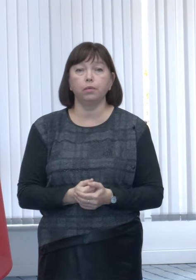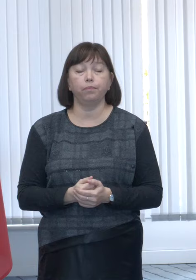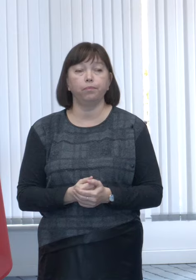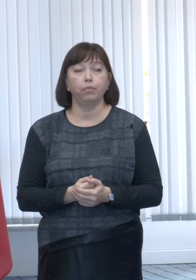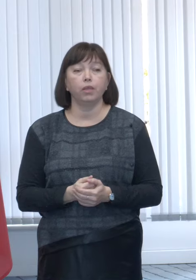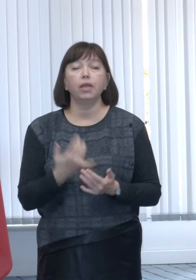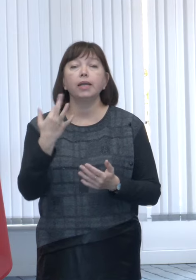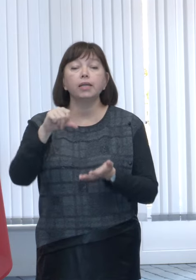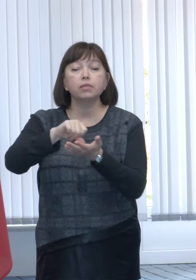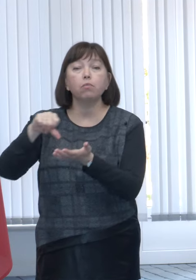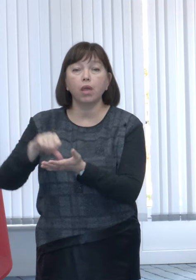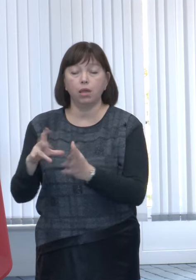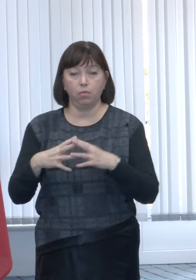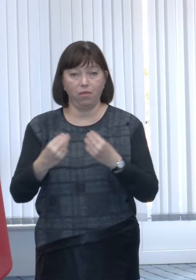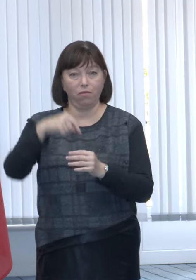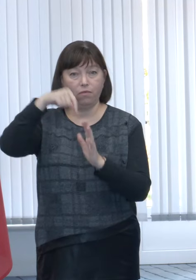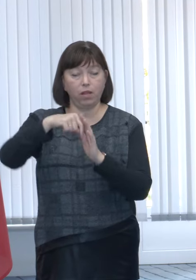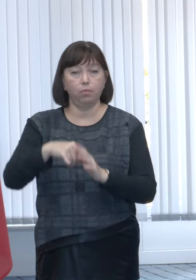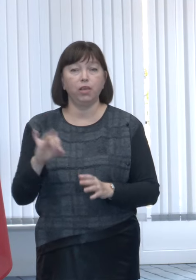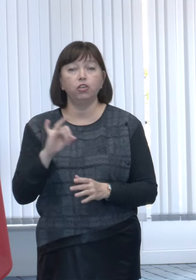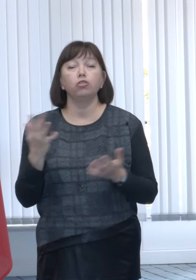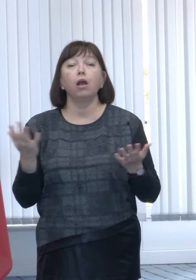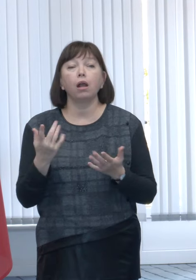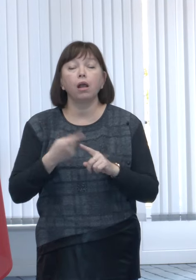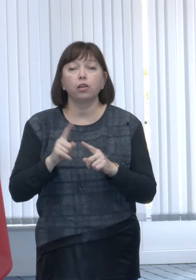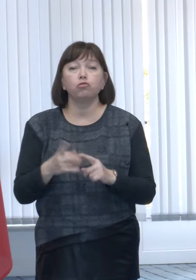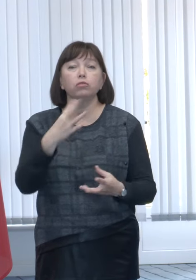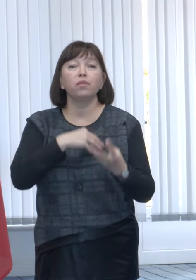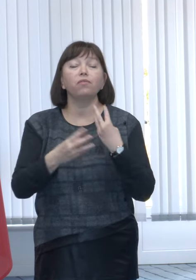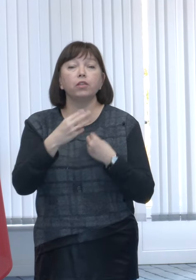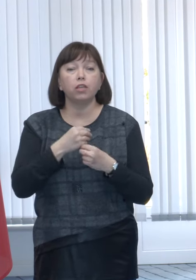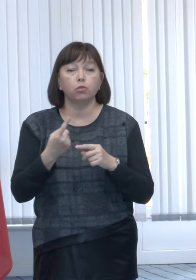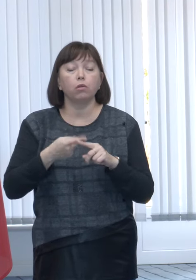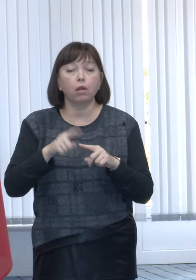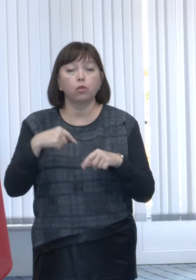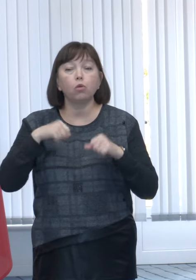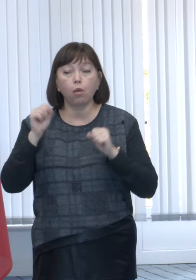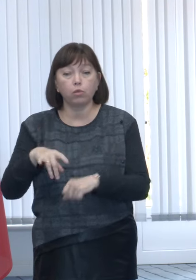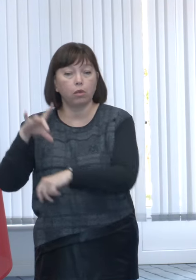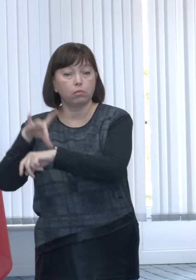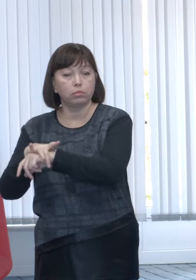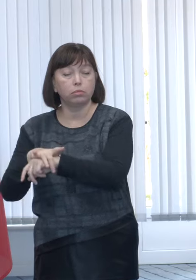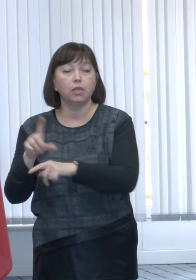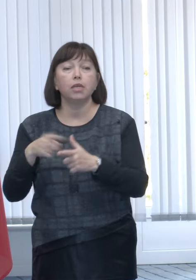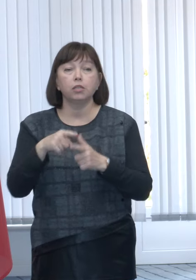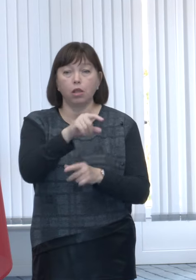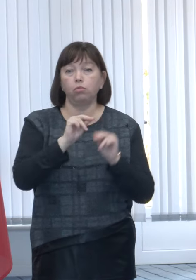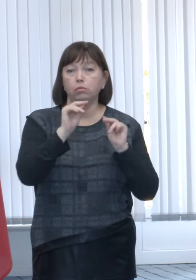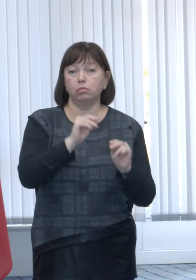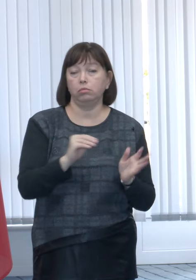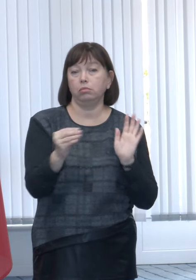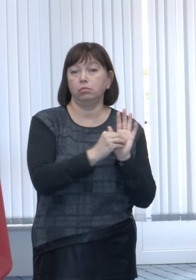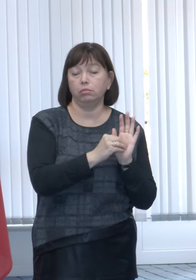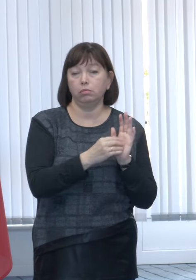câți membri sunt în acea gospodărie și care sunt acele venituri pe care noi le-am putut identifica sau care sunt veniturile declarate